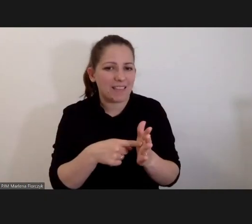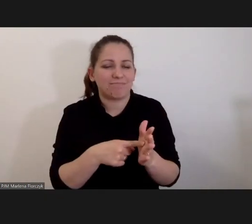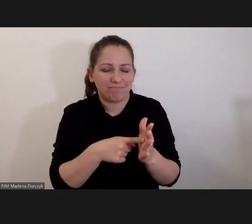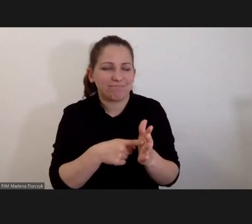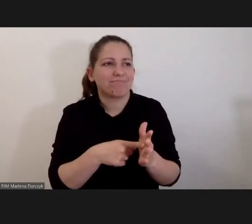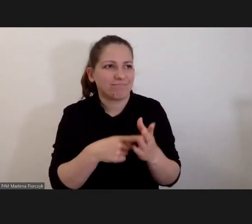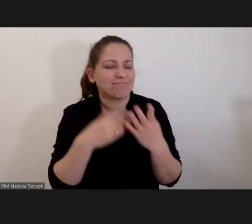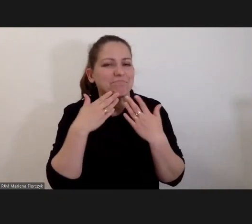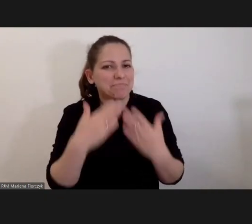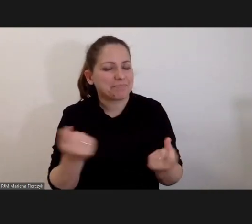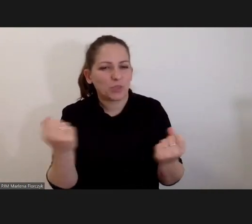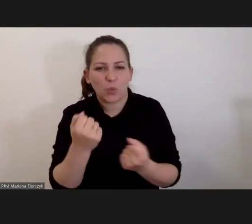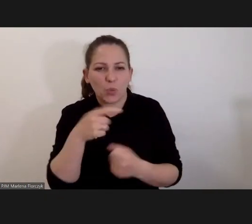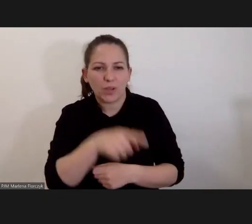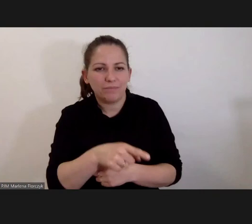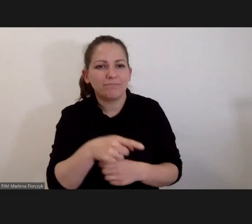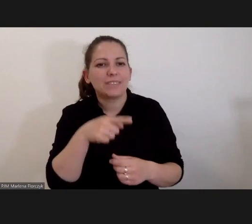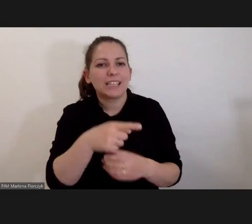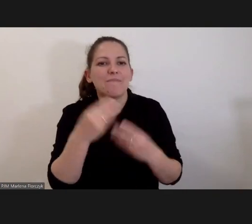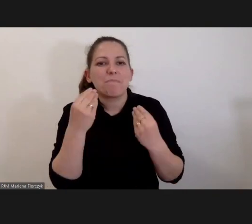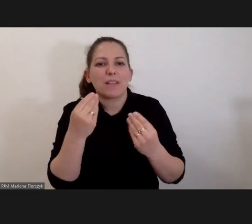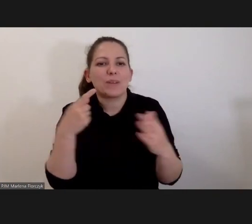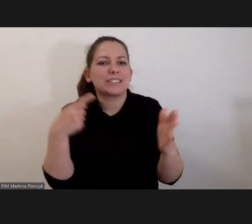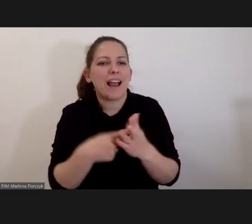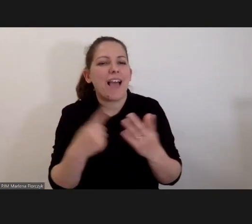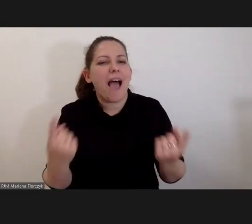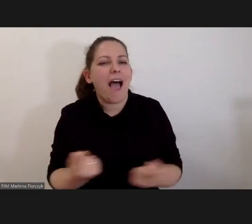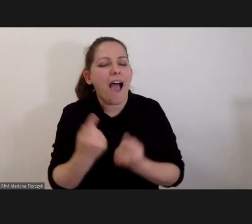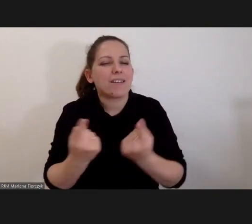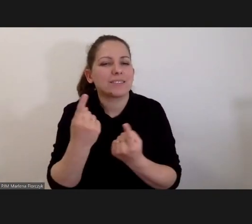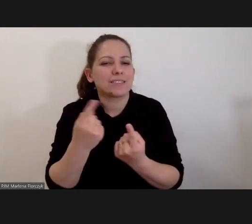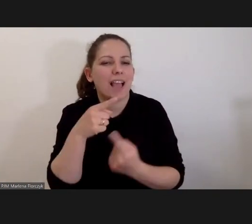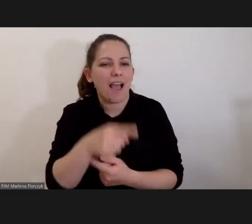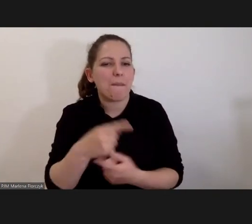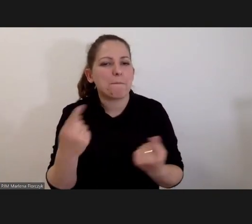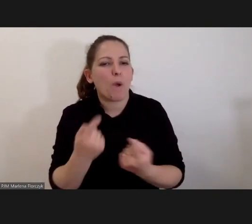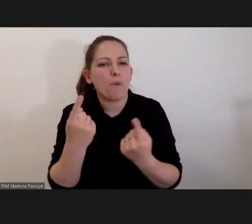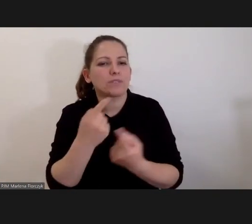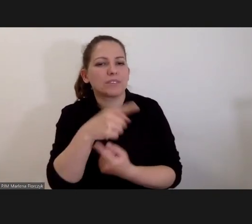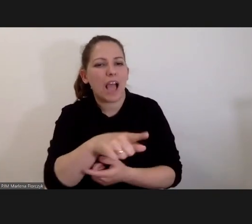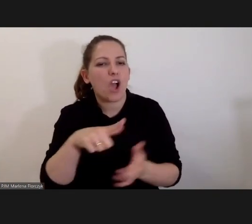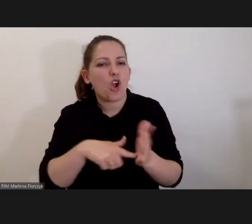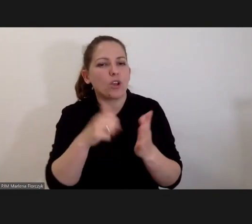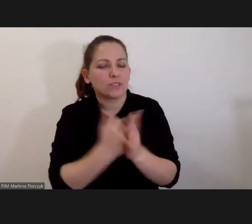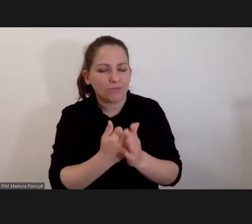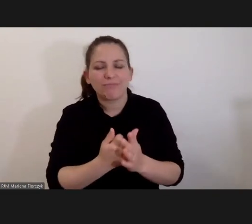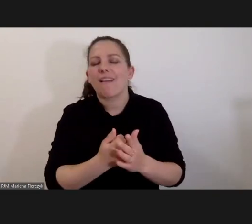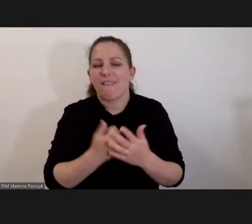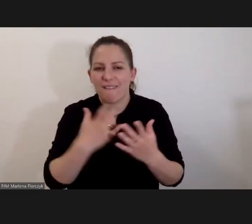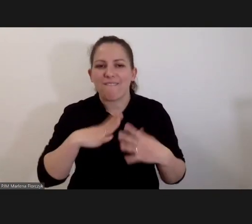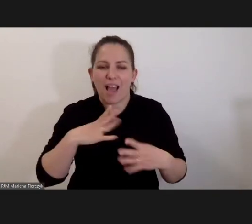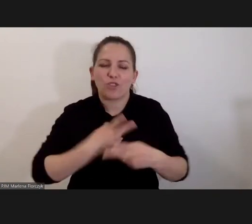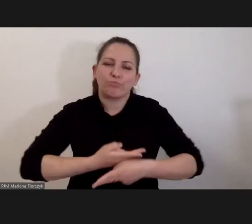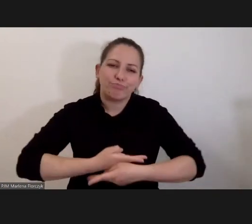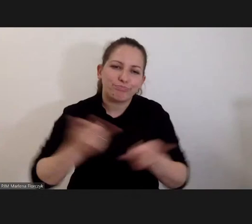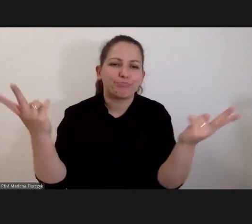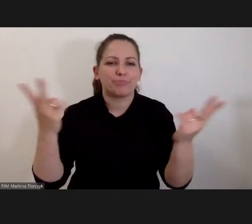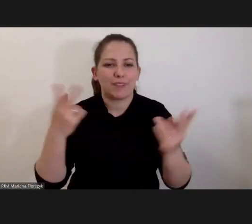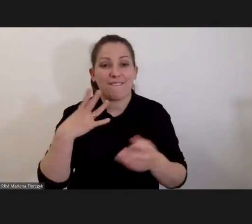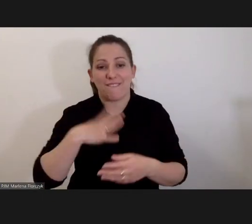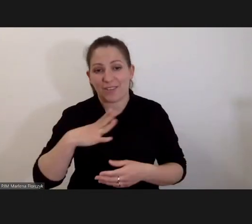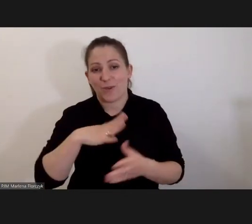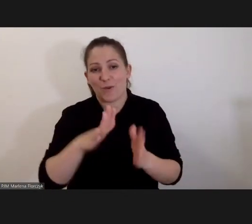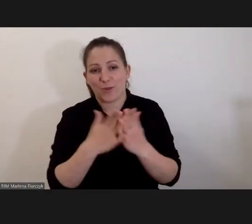środki czasem dla tak wspaniałego celu, jak akcja promocji Konstytucji. Warto kupić nic nie wartą książkę.